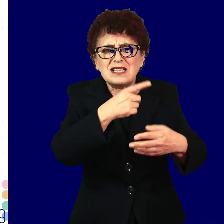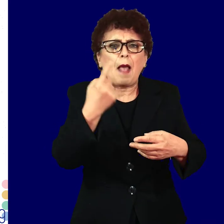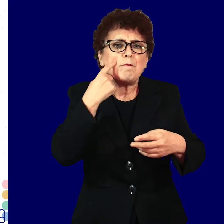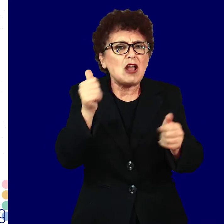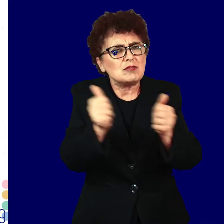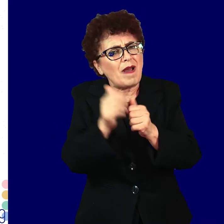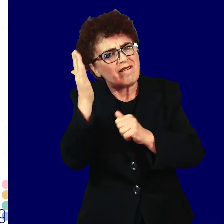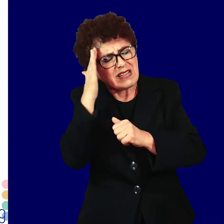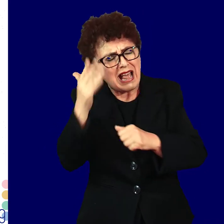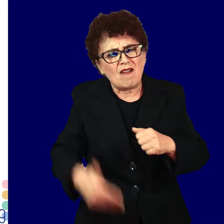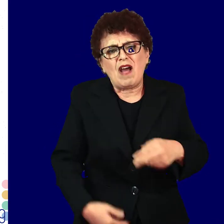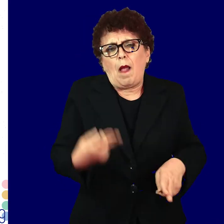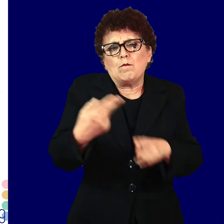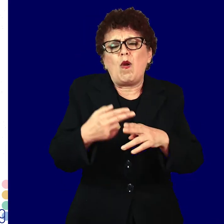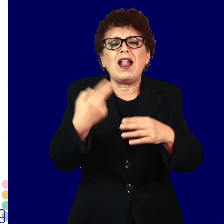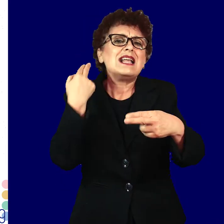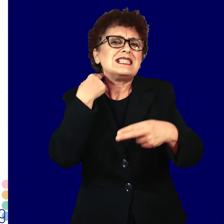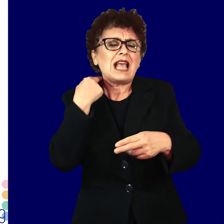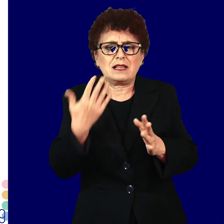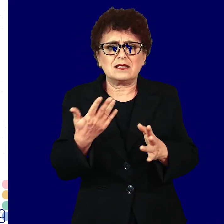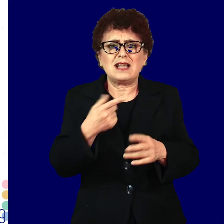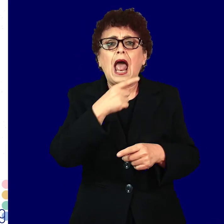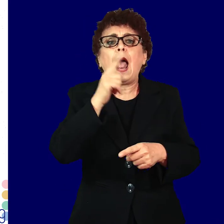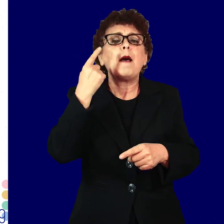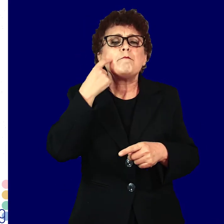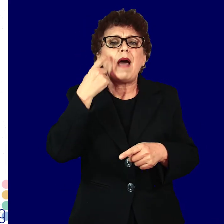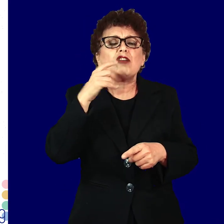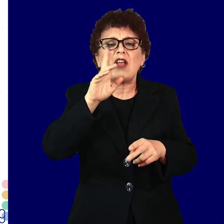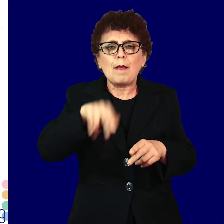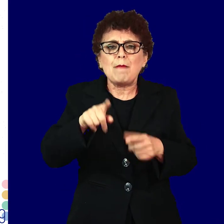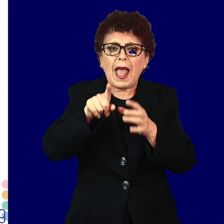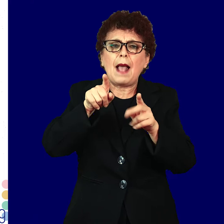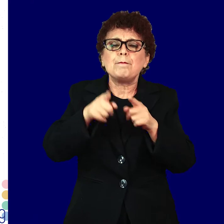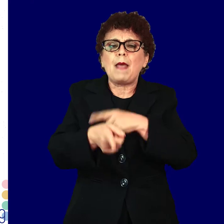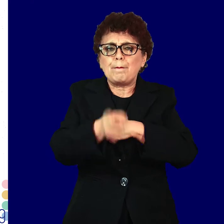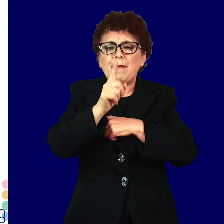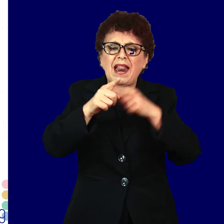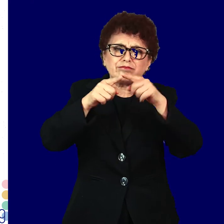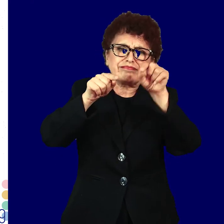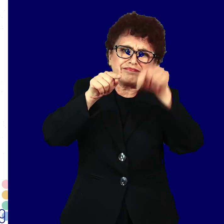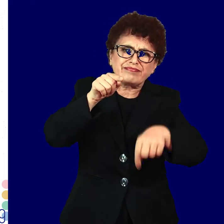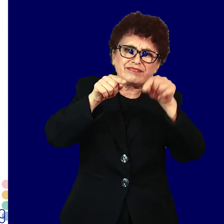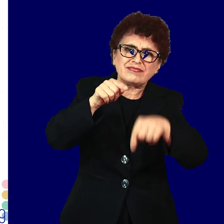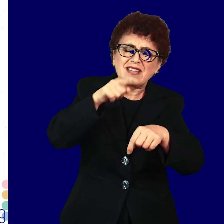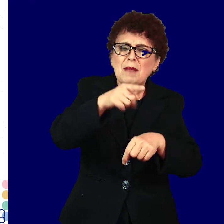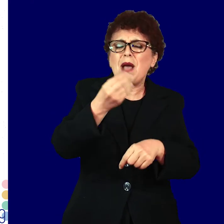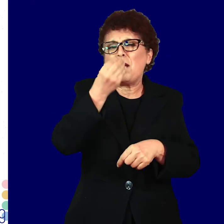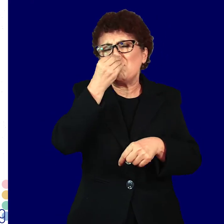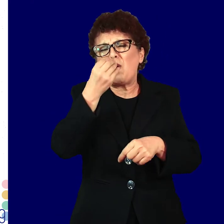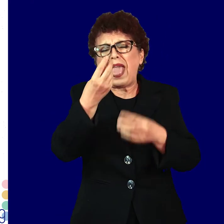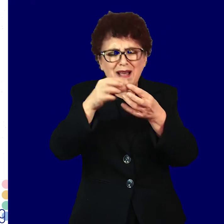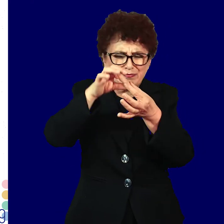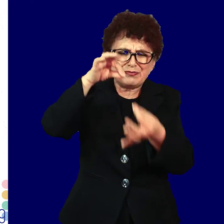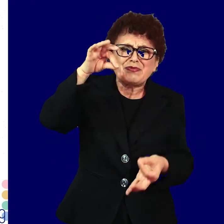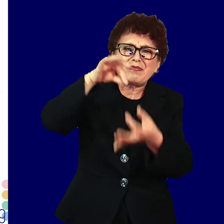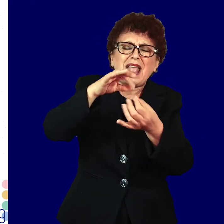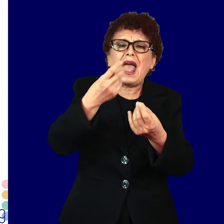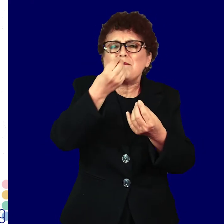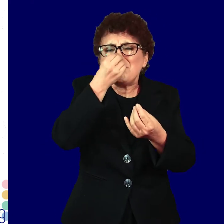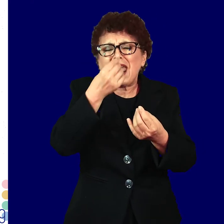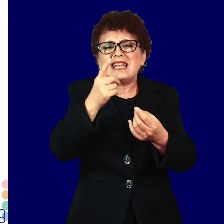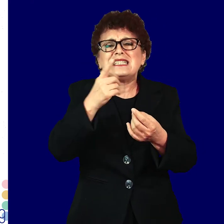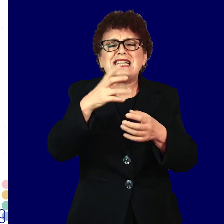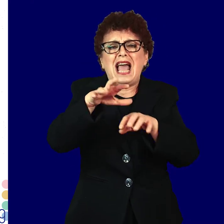мажите најчестите симптоми се невообичајнисце докот пенисот, секрет со невообичајна боја или мирис